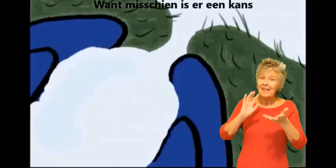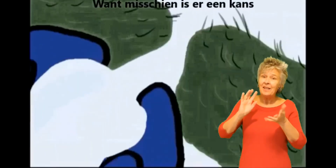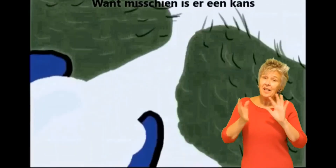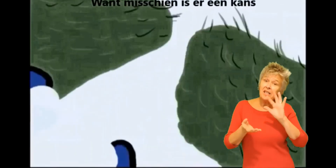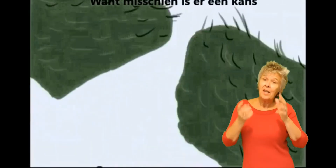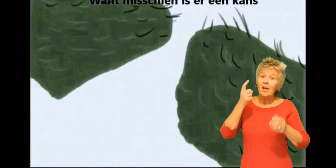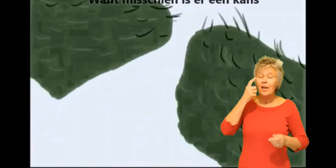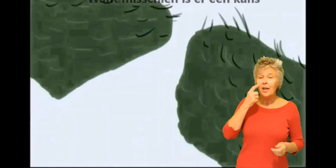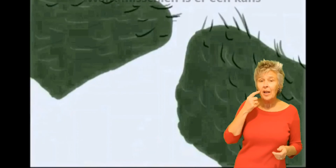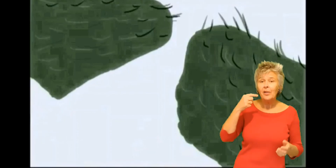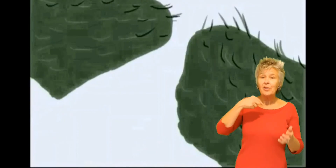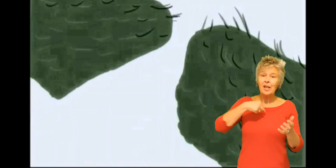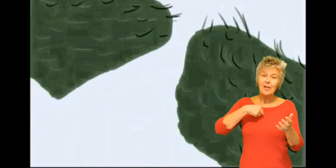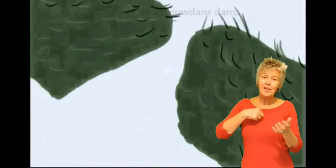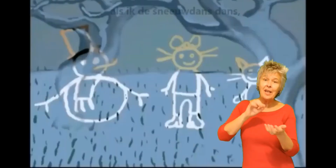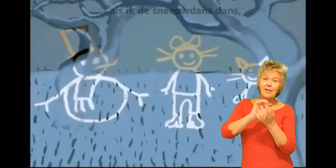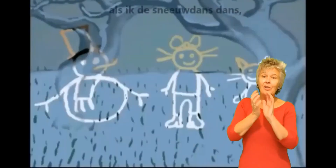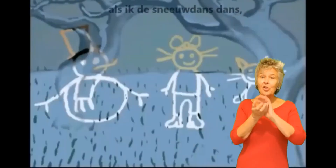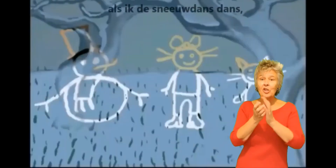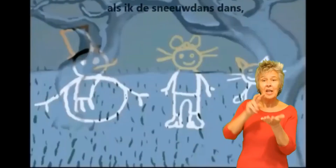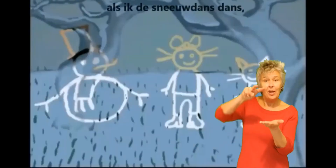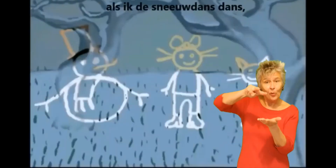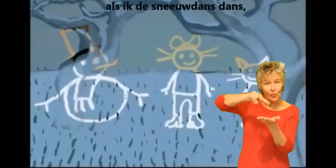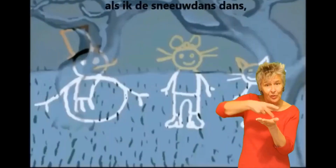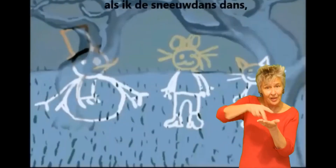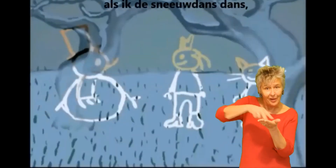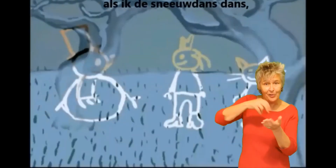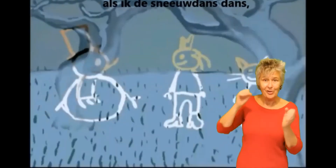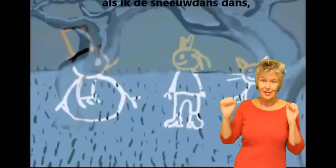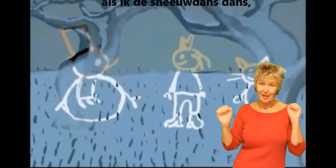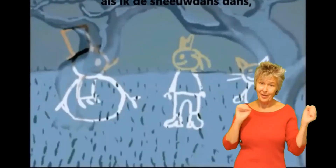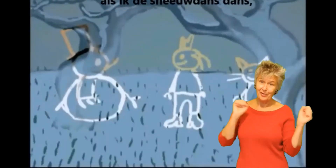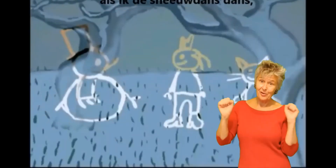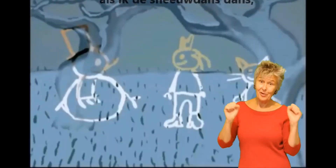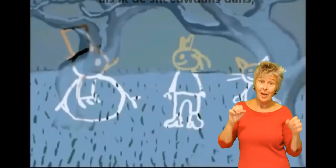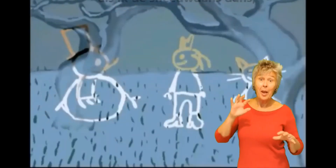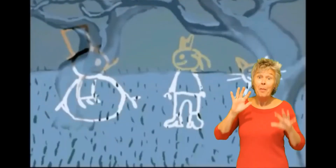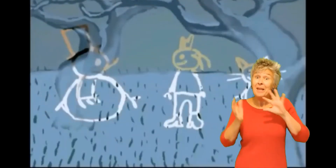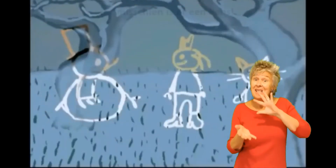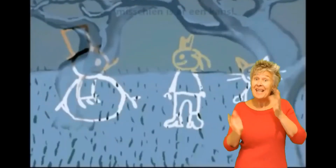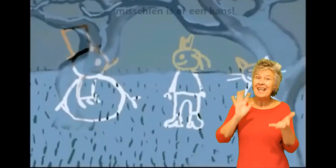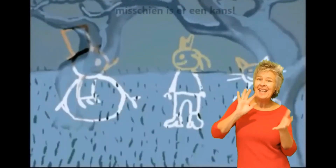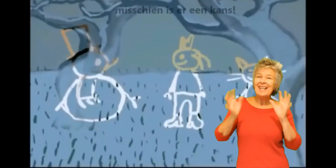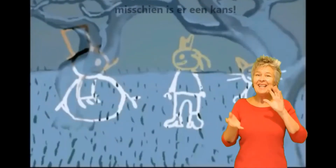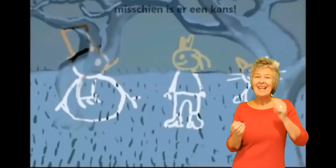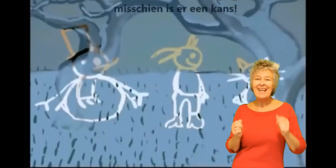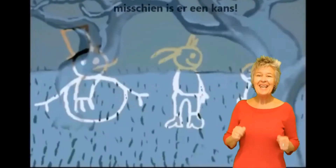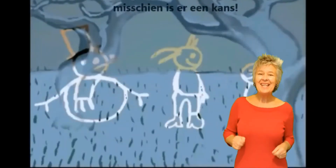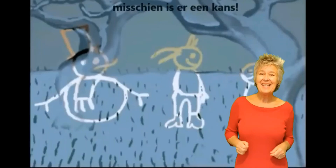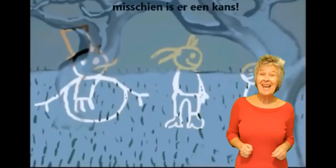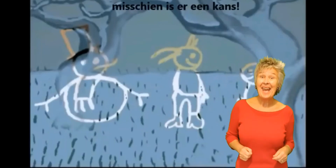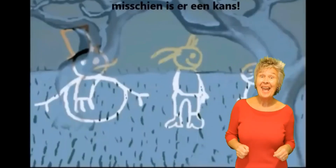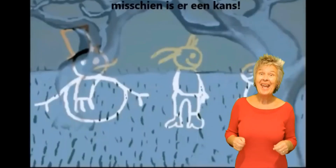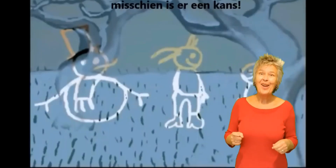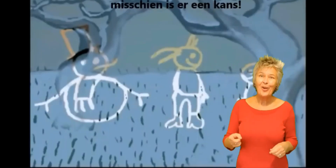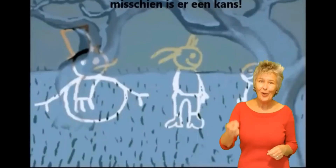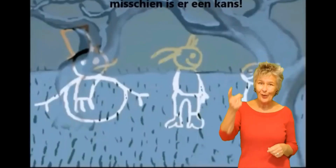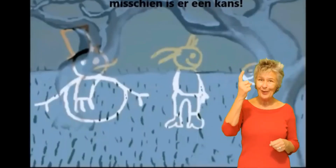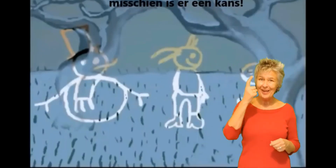is er een kans Als ik de sneeuw dans Dans Misschien is er een